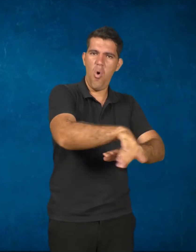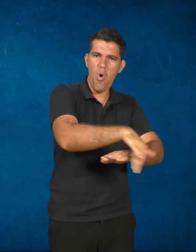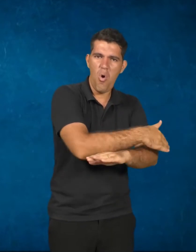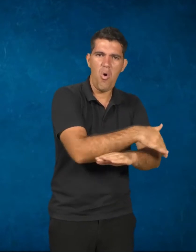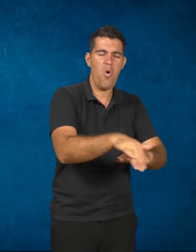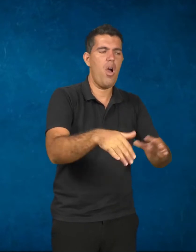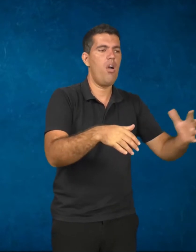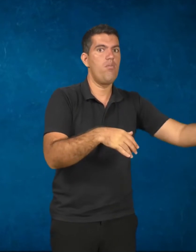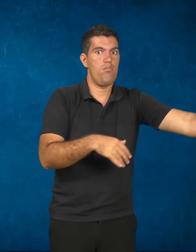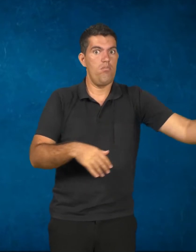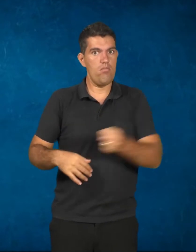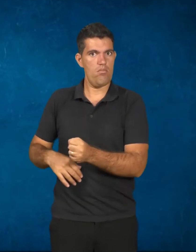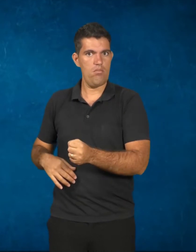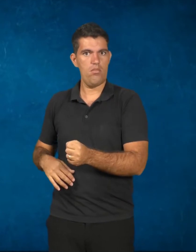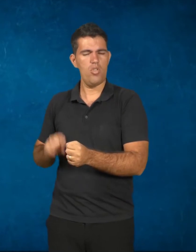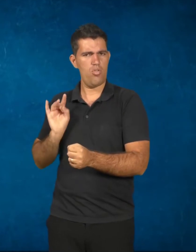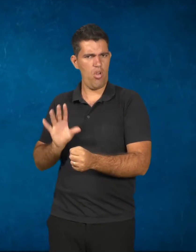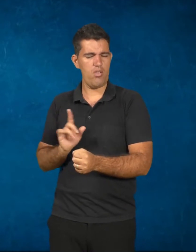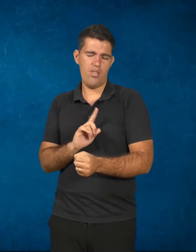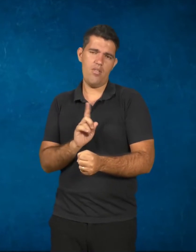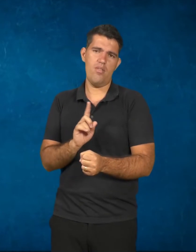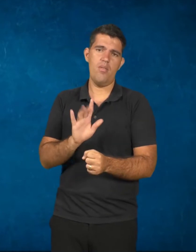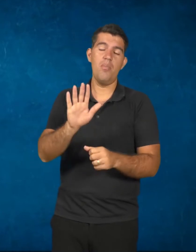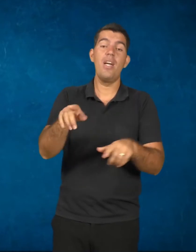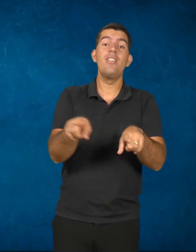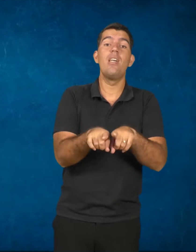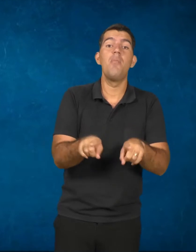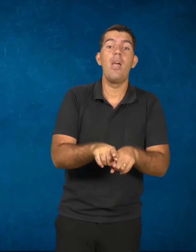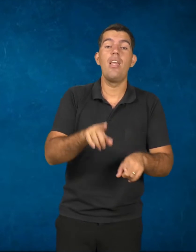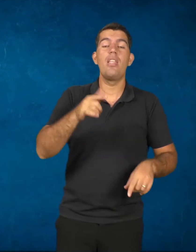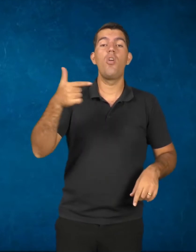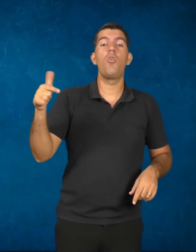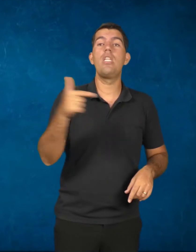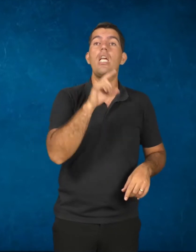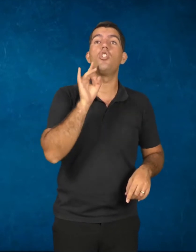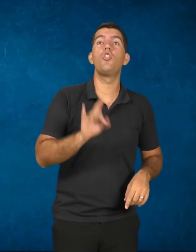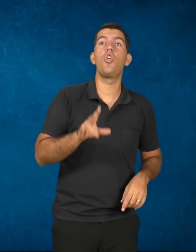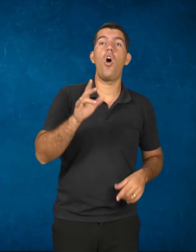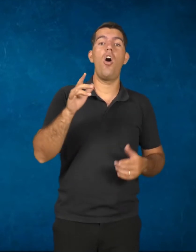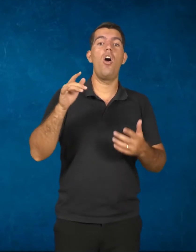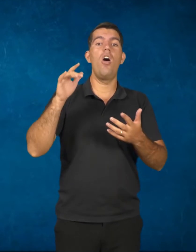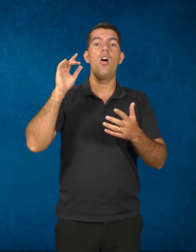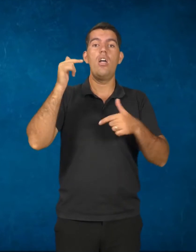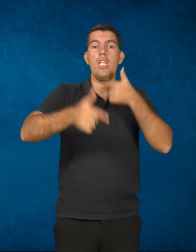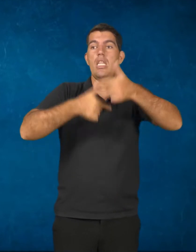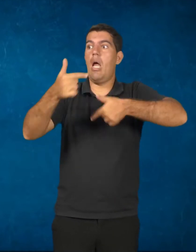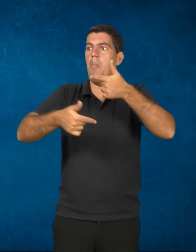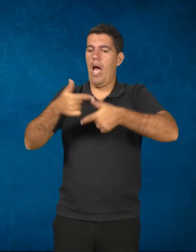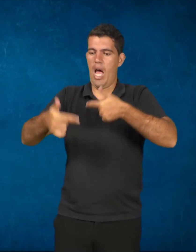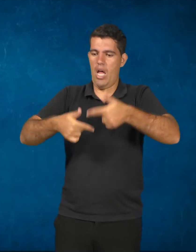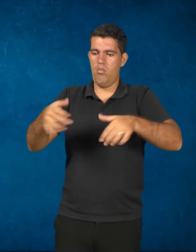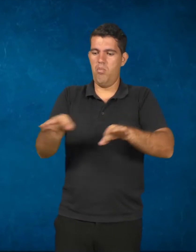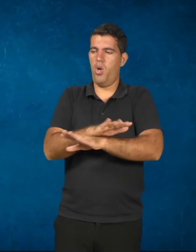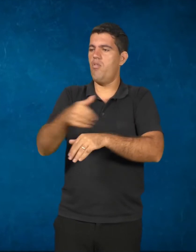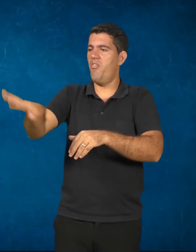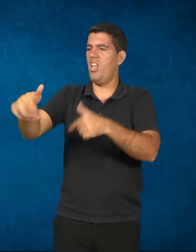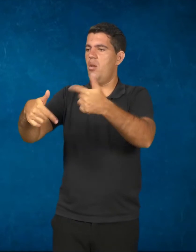à margem. E que também não se limitasse a preparar para o trabalho nas fábricas, as exemplo